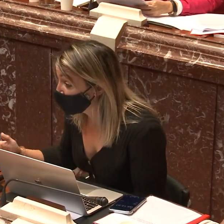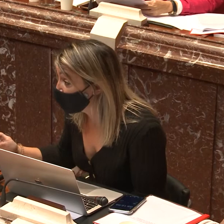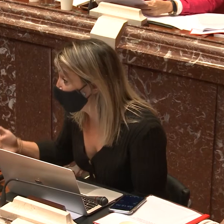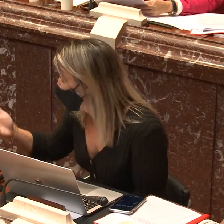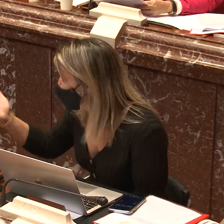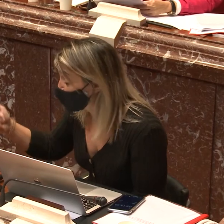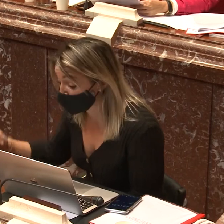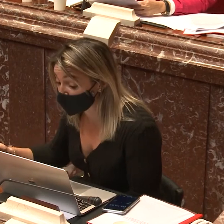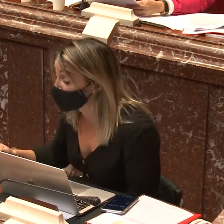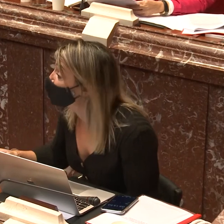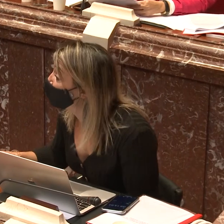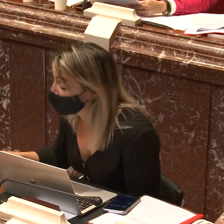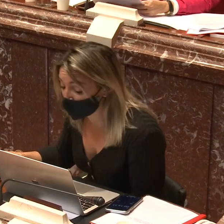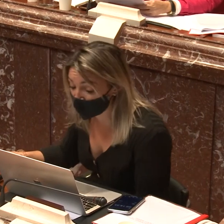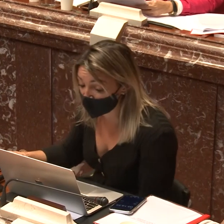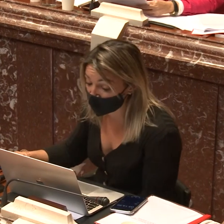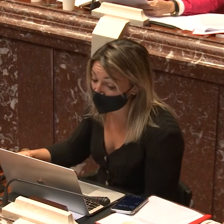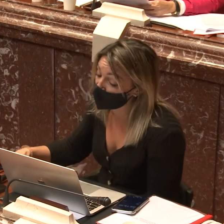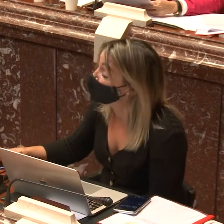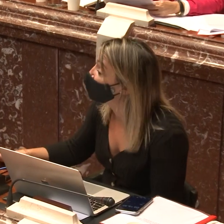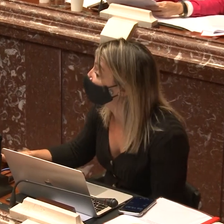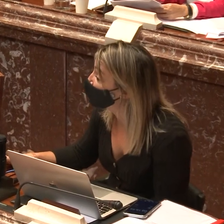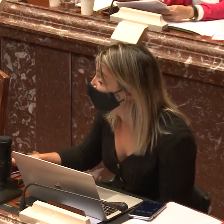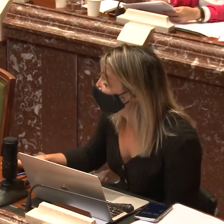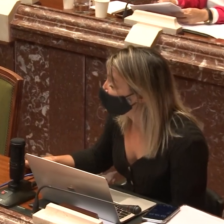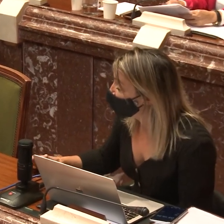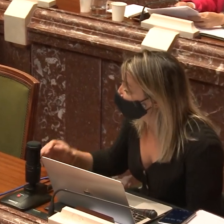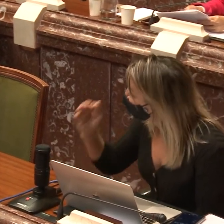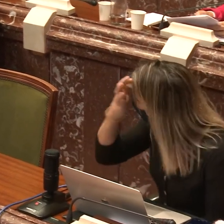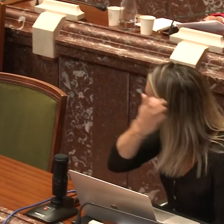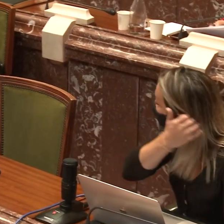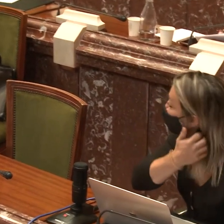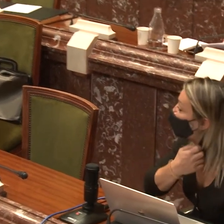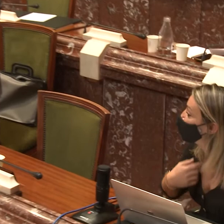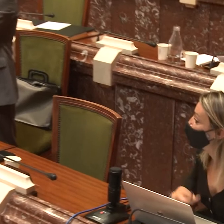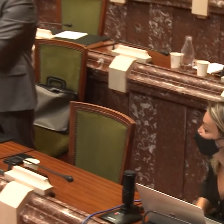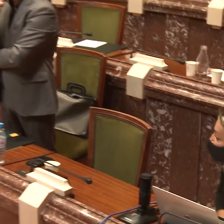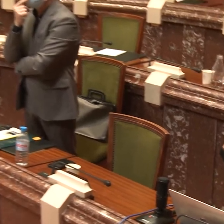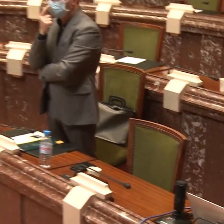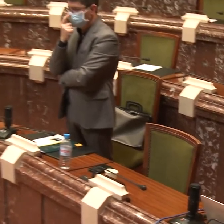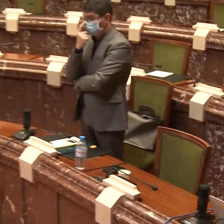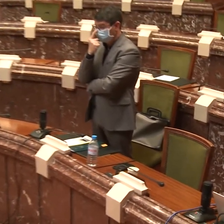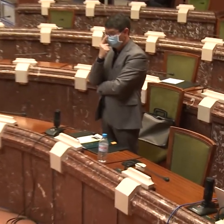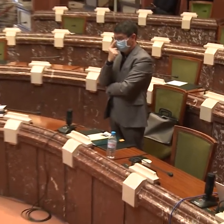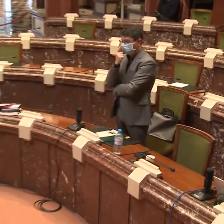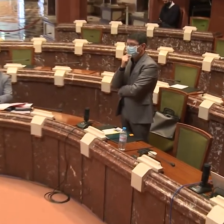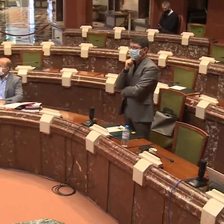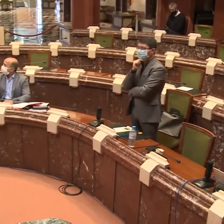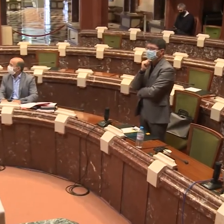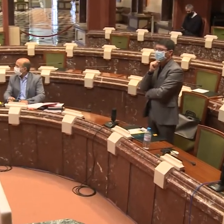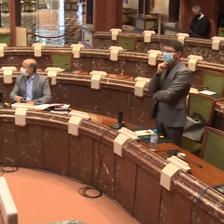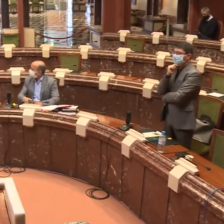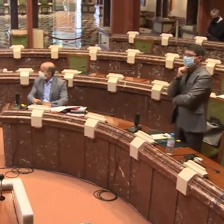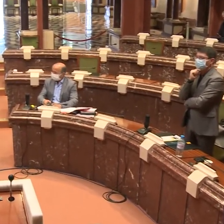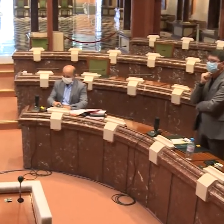y nada, sin más, tiene la palabra la señora la señora portavoz del Grupo Parlamentario Vox, la señora